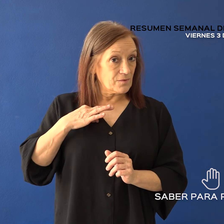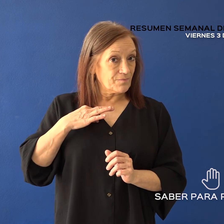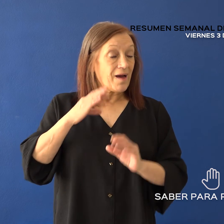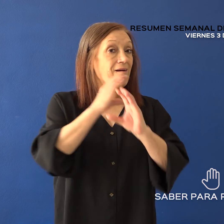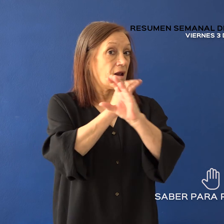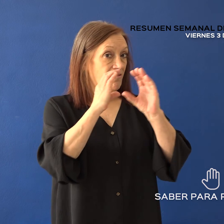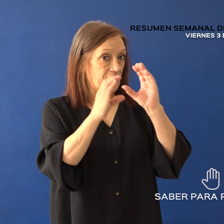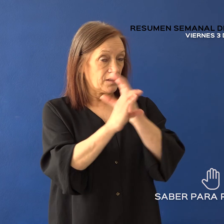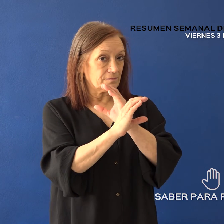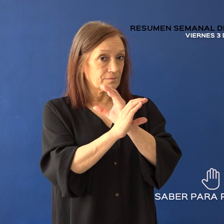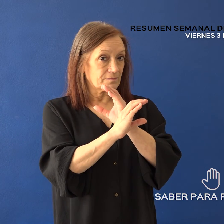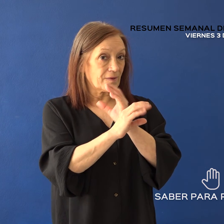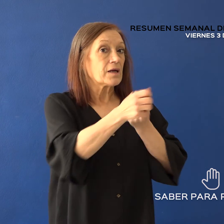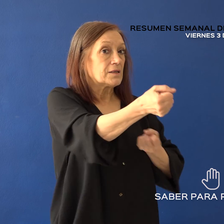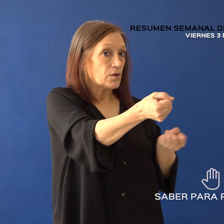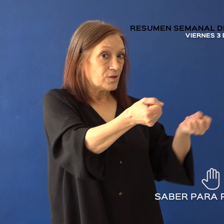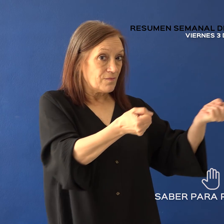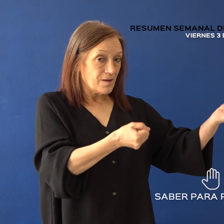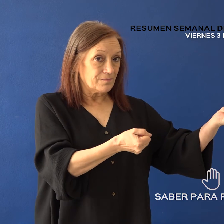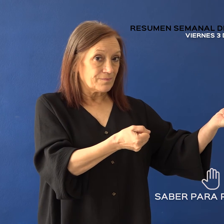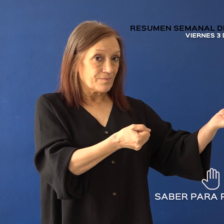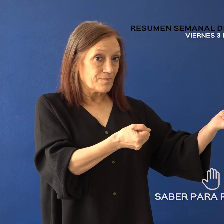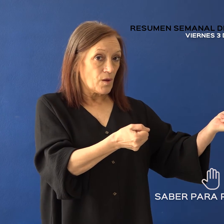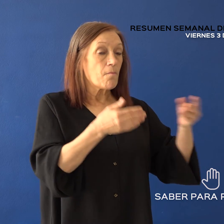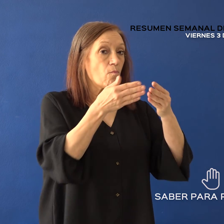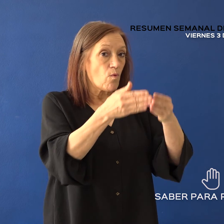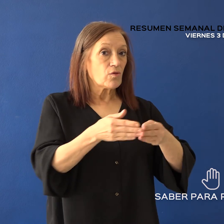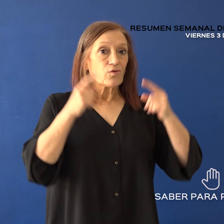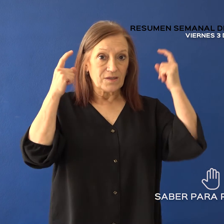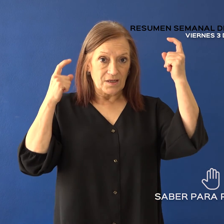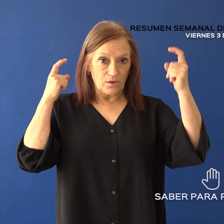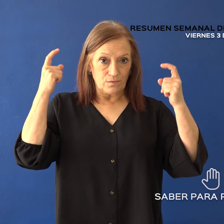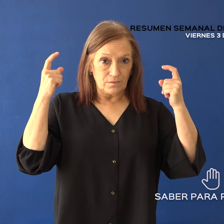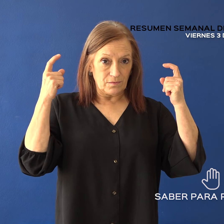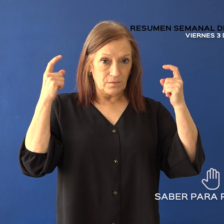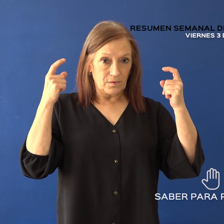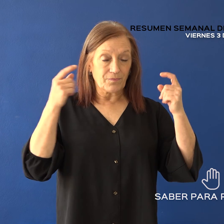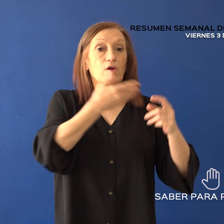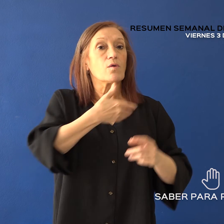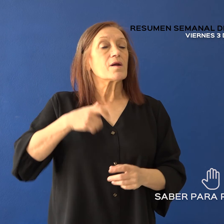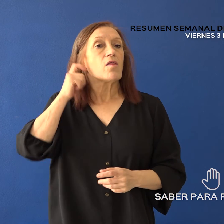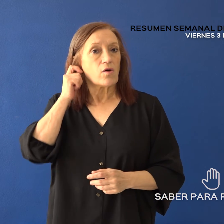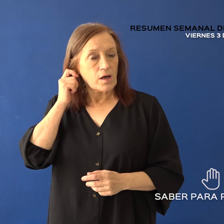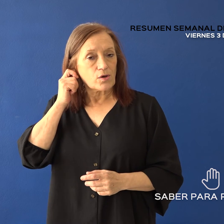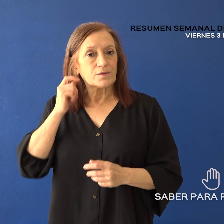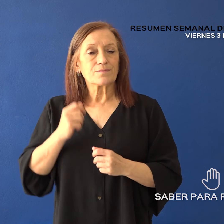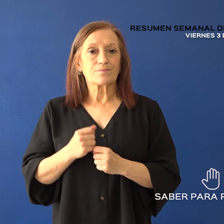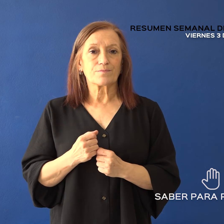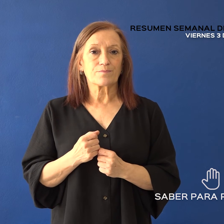Calafate, el Calafate, Olivia, Puerto Deseado y Gobernador Gregores. El